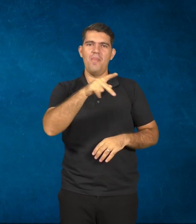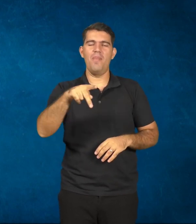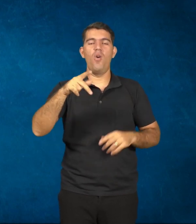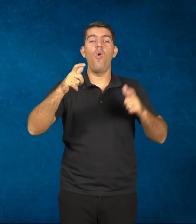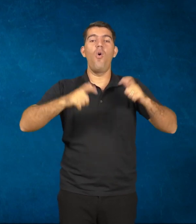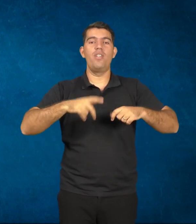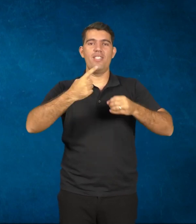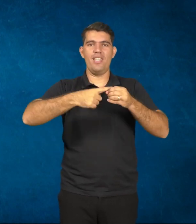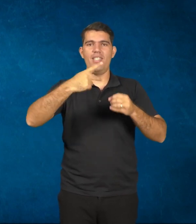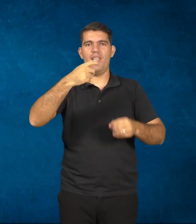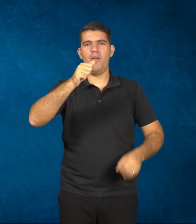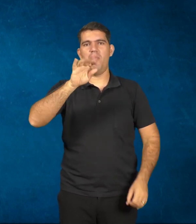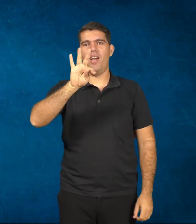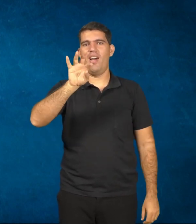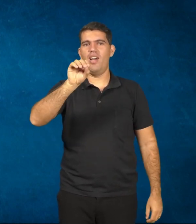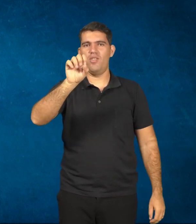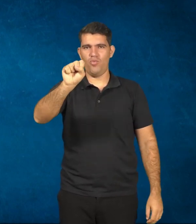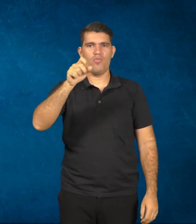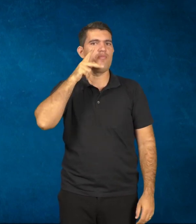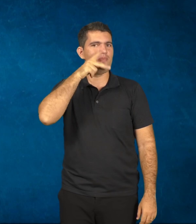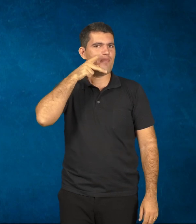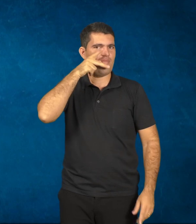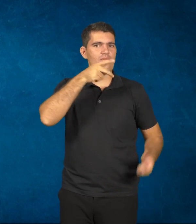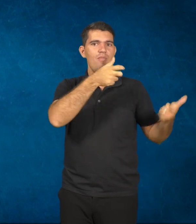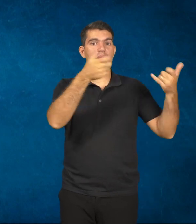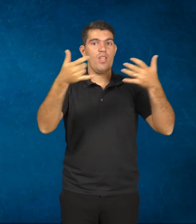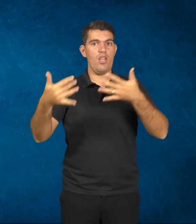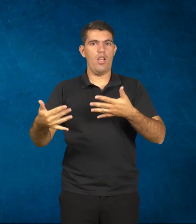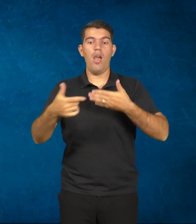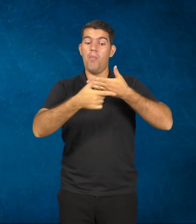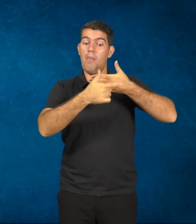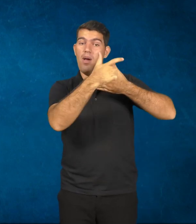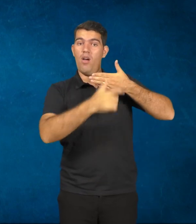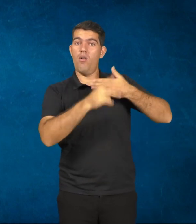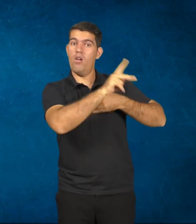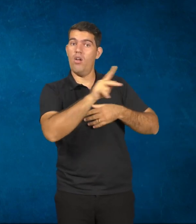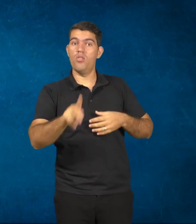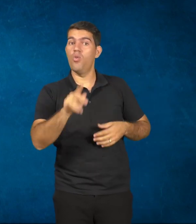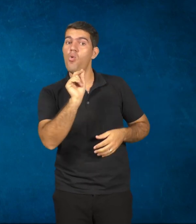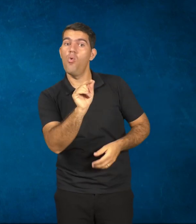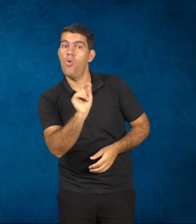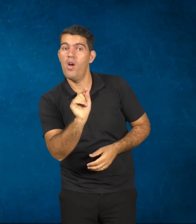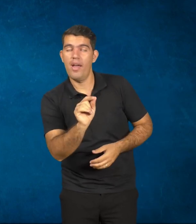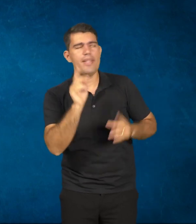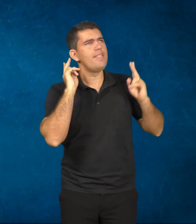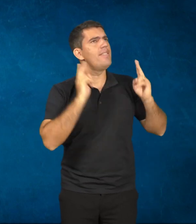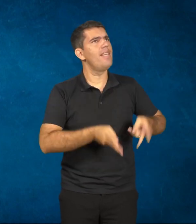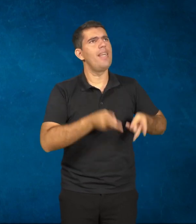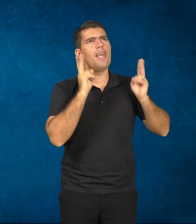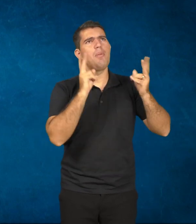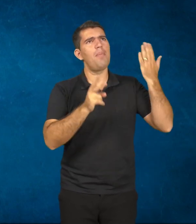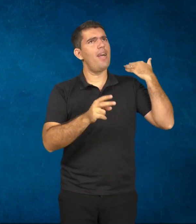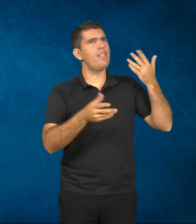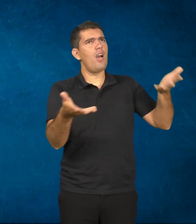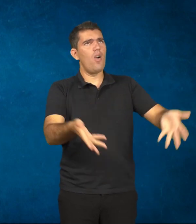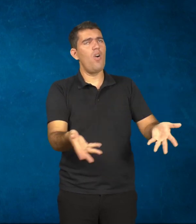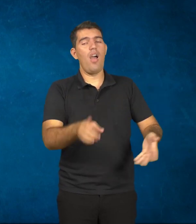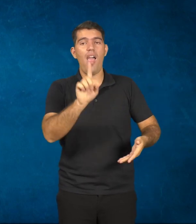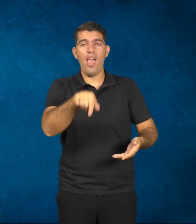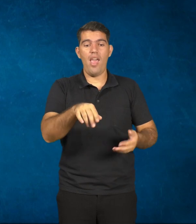jeito, acho que o papel do professor sempre foi, sempre vai ser estabelecer essa relação com o aluno, entender o